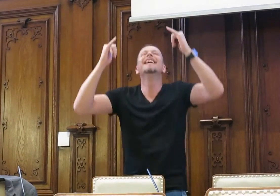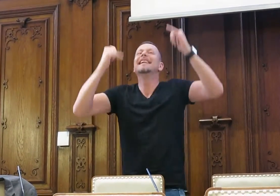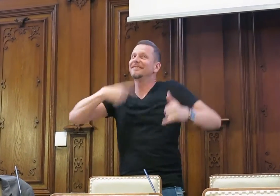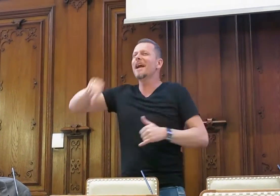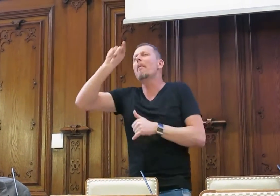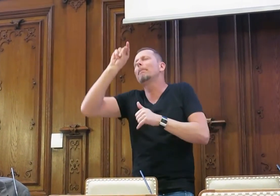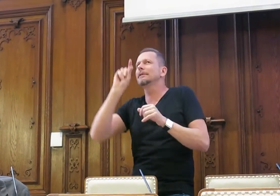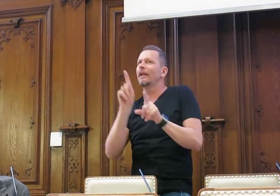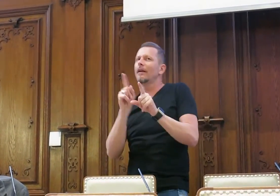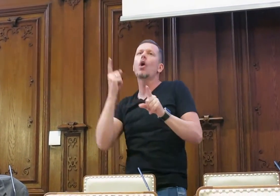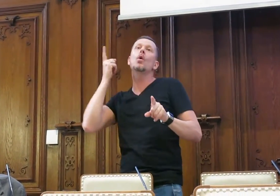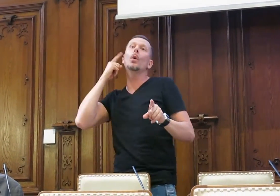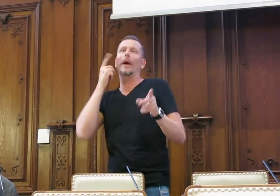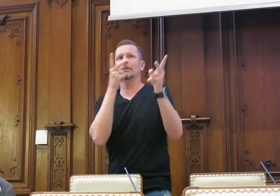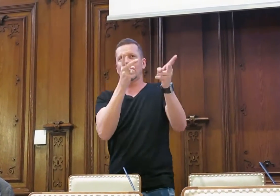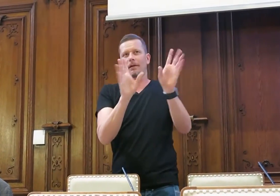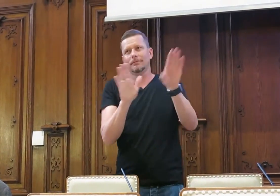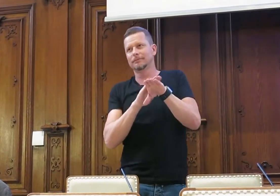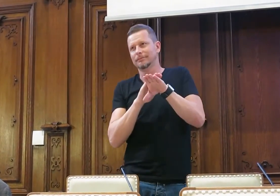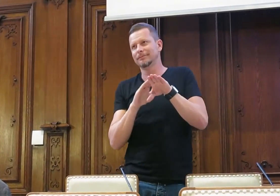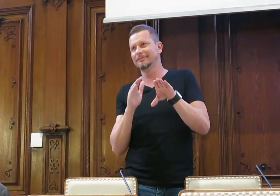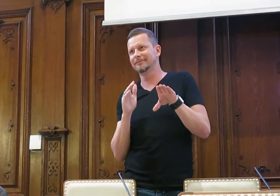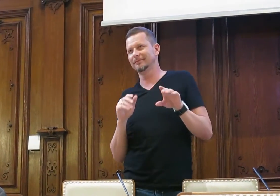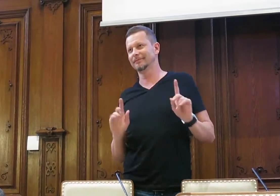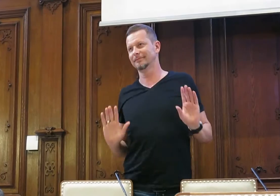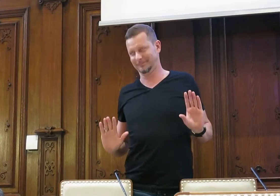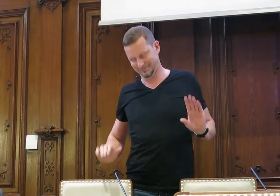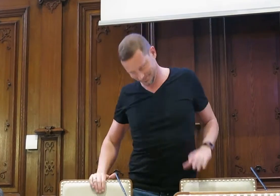Hörerinnen natürlich auch seinen Humor ausbreiten kann.